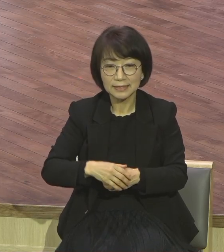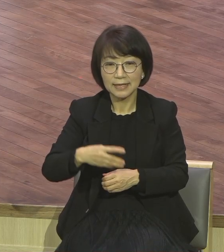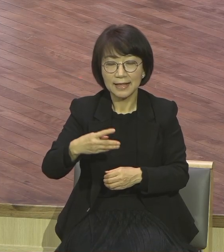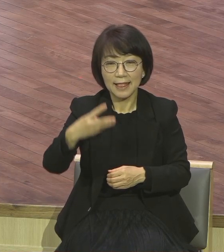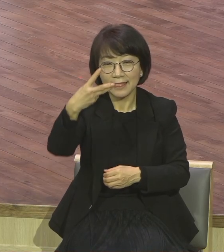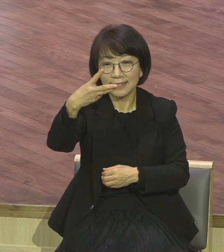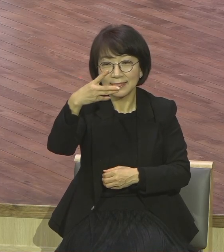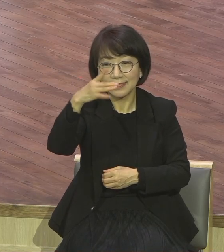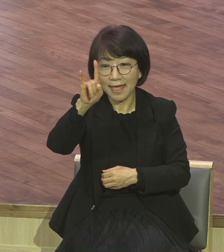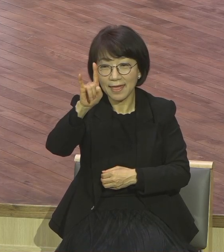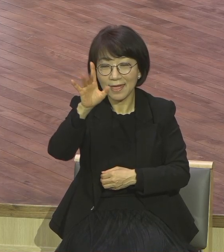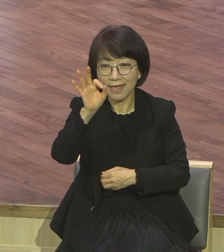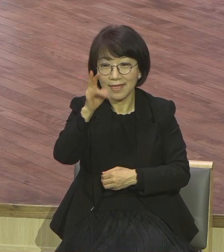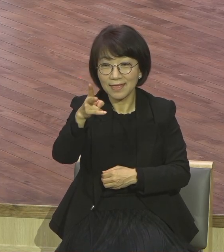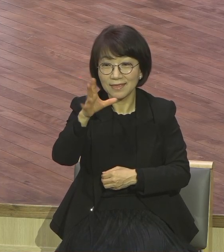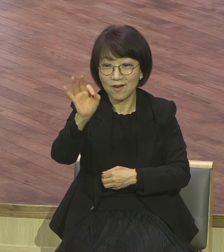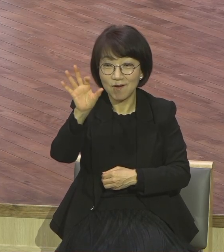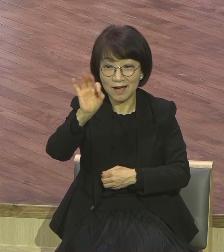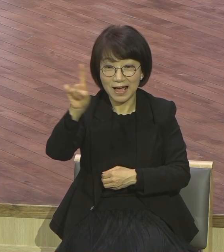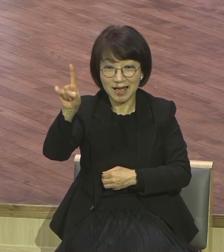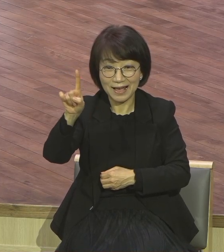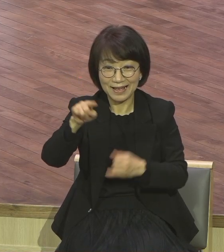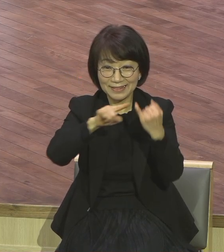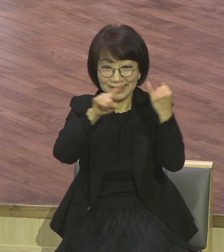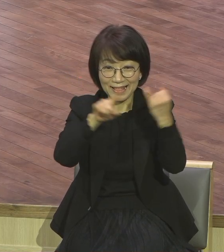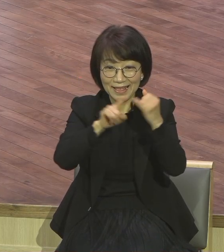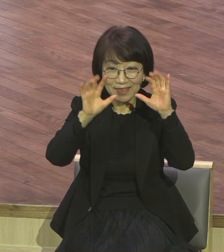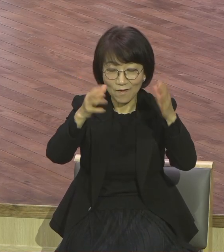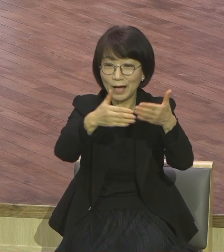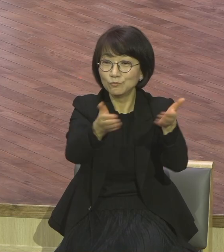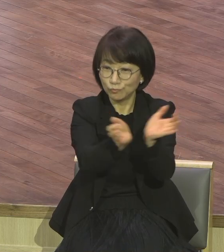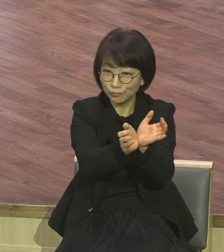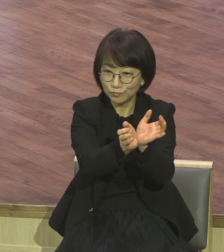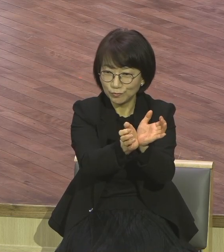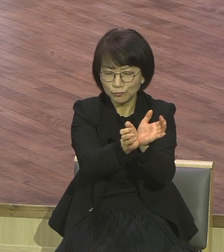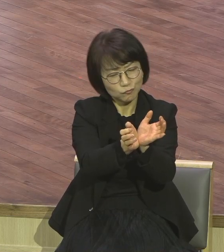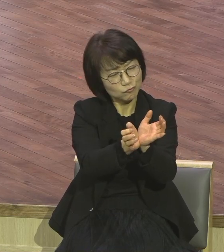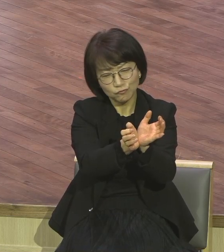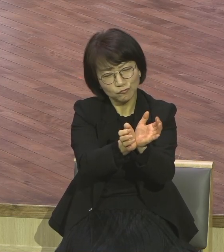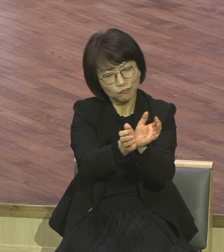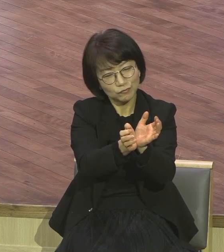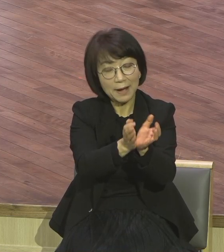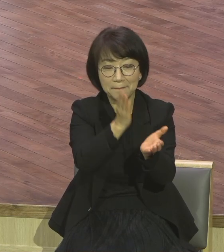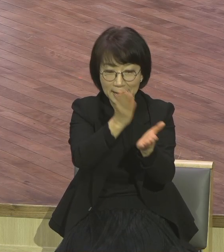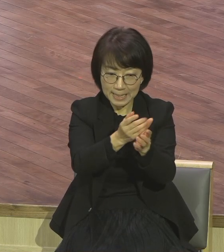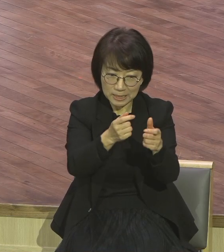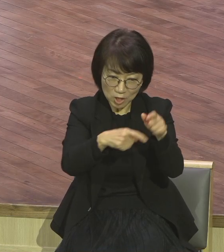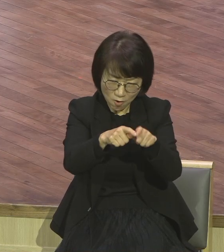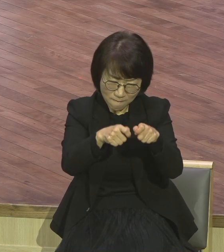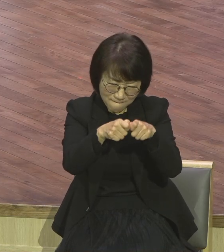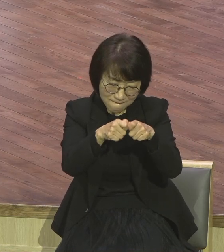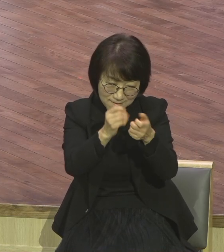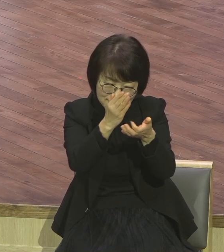태영아부였어요. 원래 태영아부 그런데 태영아부를 조금 더 세밀하게 하자. 그렇게 해가지고 이제